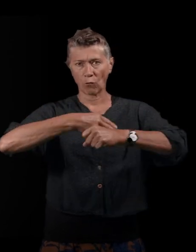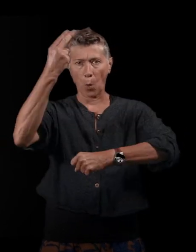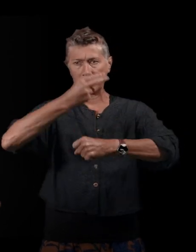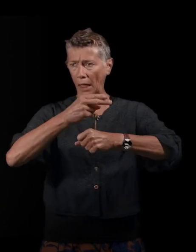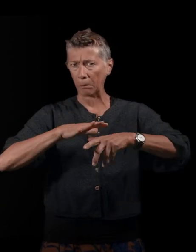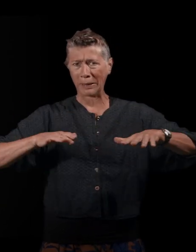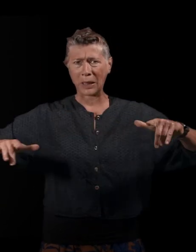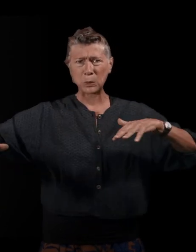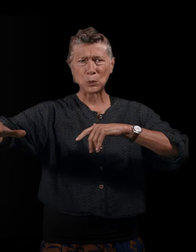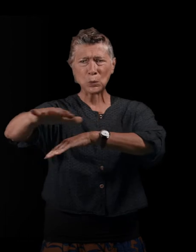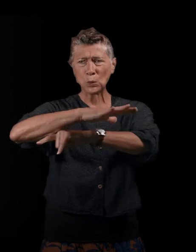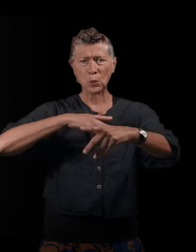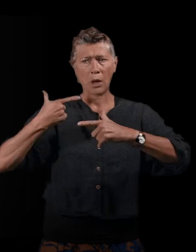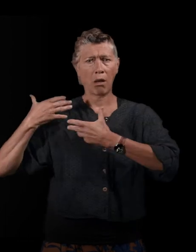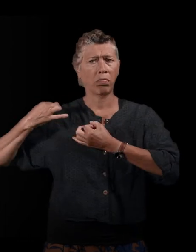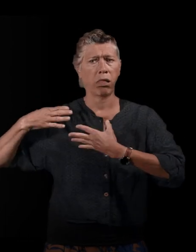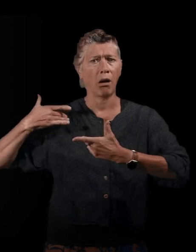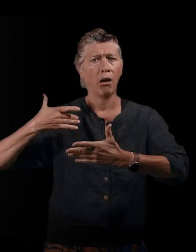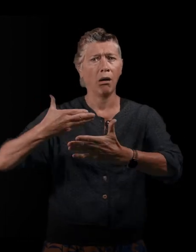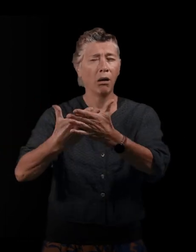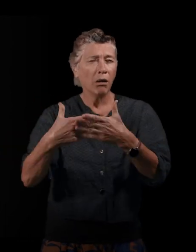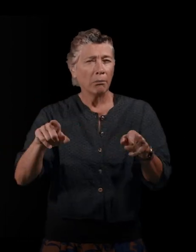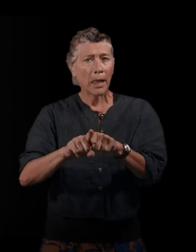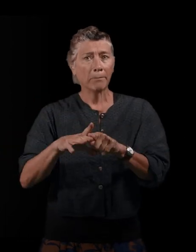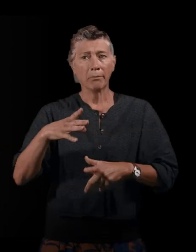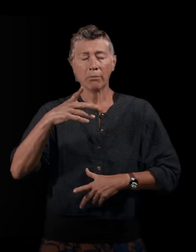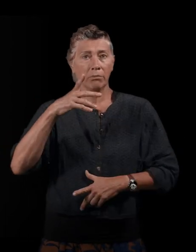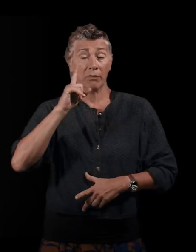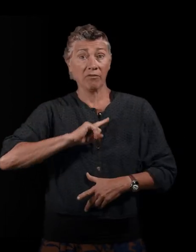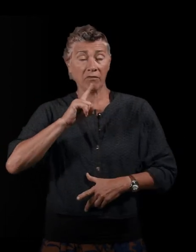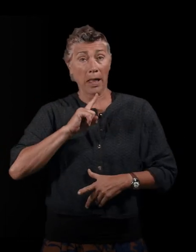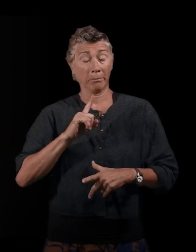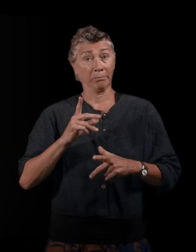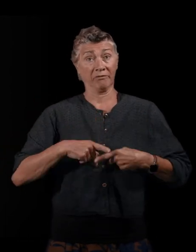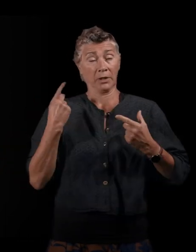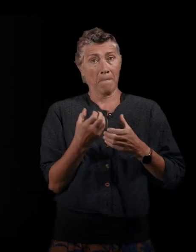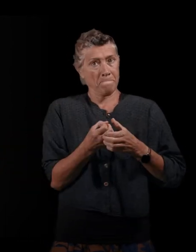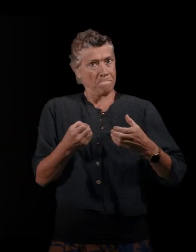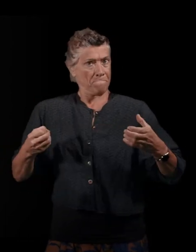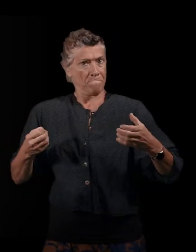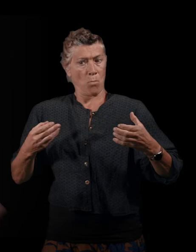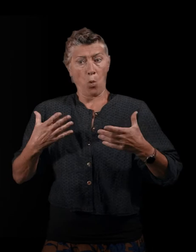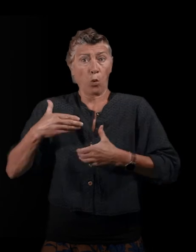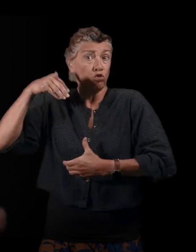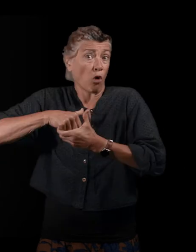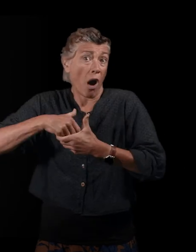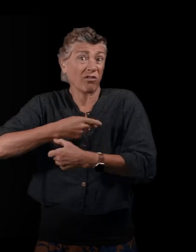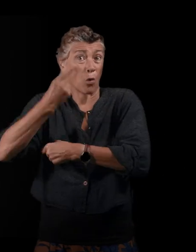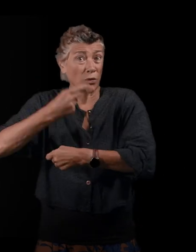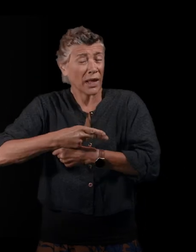que les femmes vivent en marge ou dans la marge ou dans la frontière, y compris après être